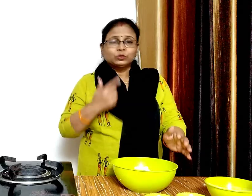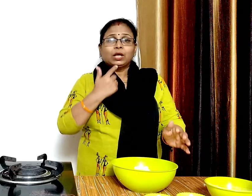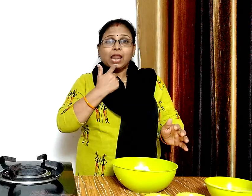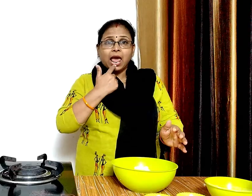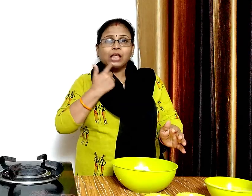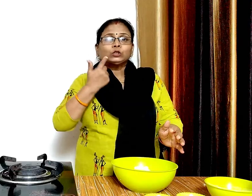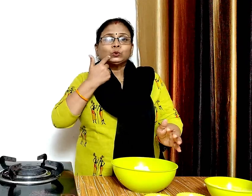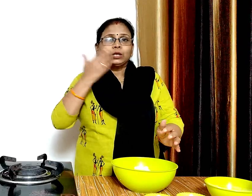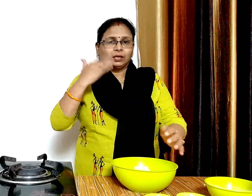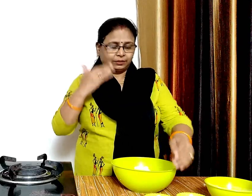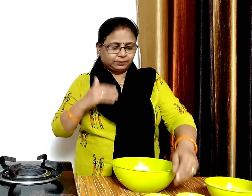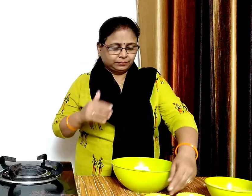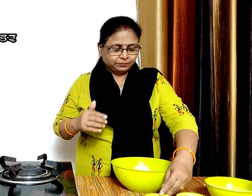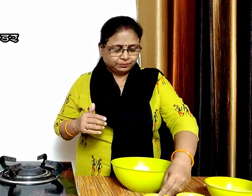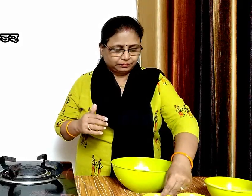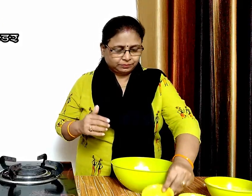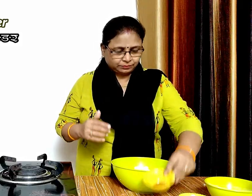एक चमच लालबिश पाउडर